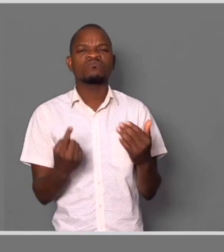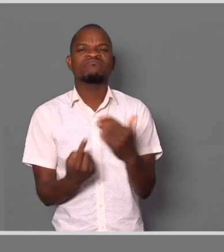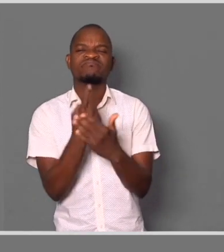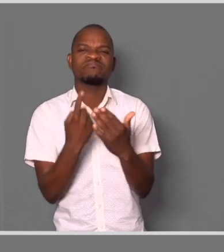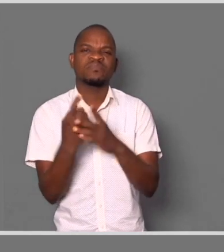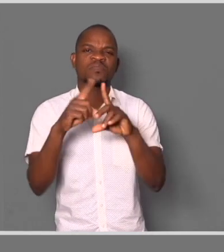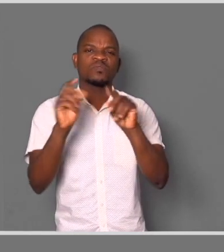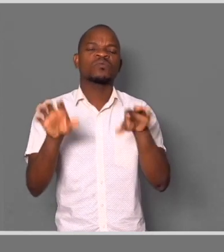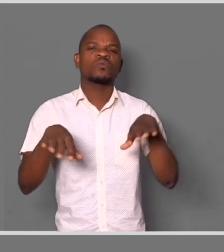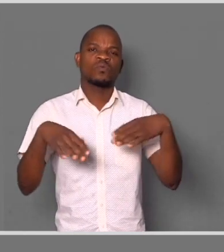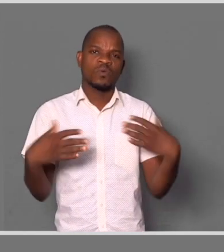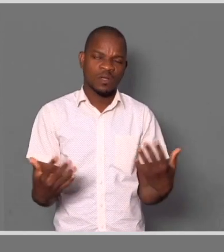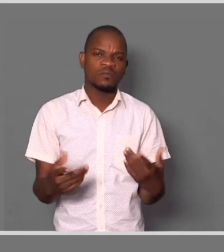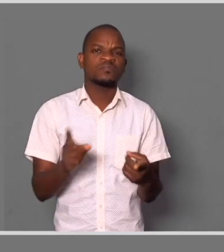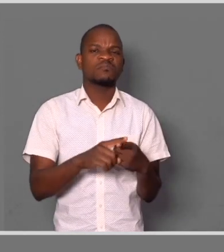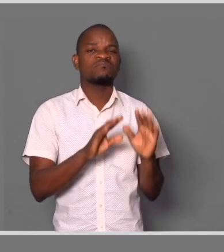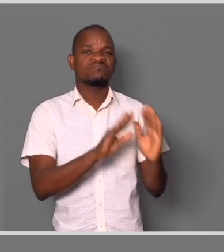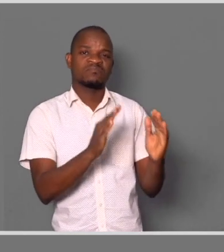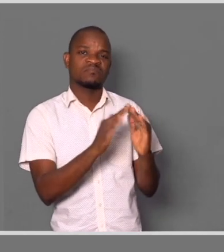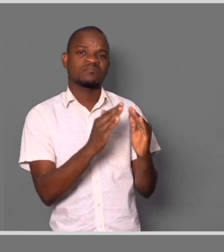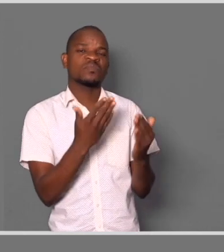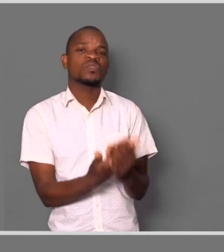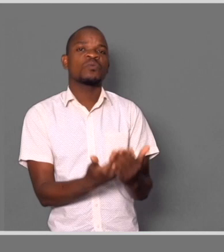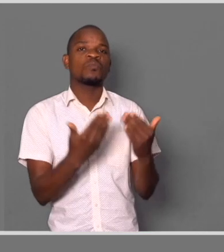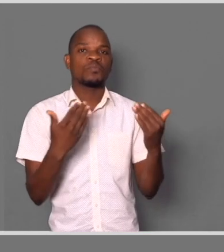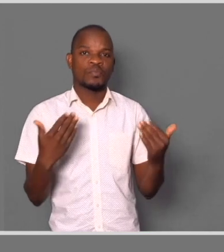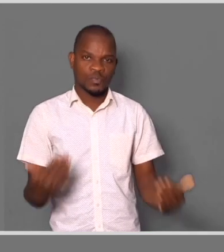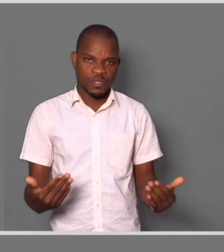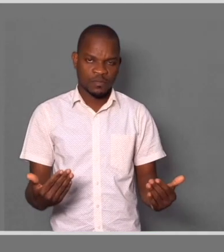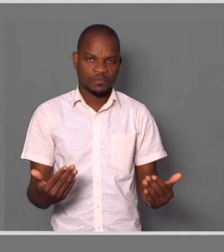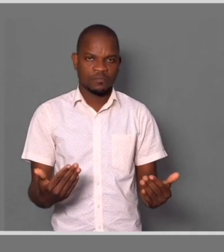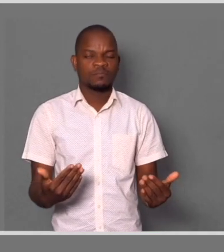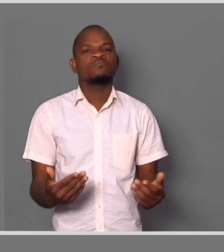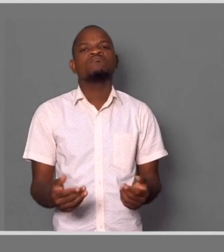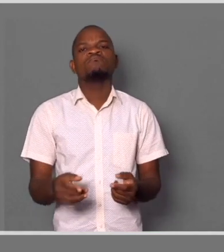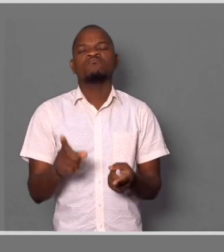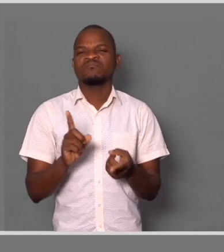está se passando, o que está acontecendo, a necessidade de isolamento. A importância nesse momento é gente trabalhar com o é possível.